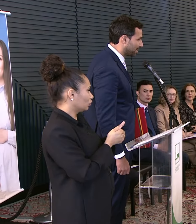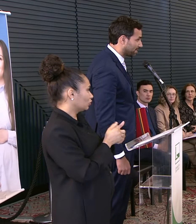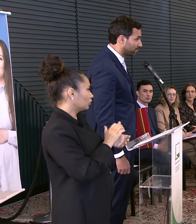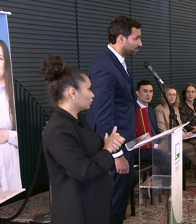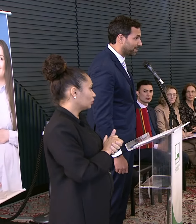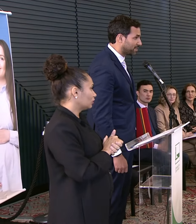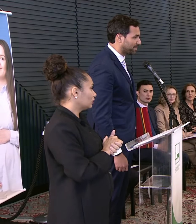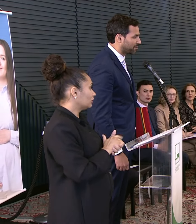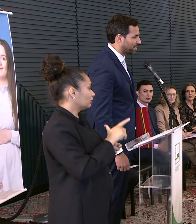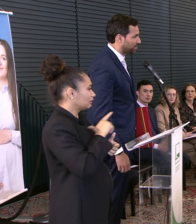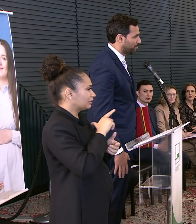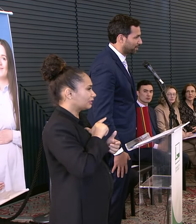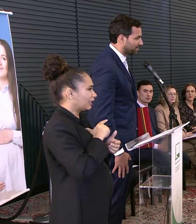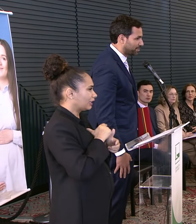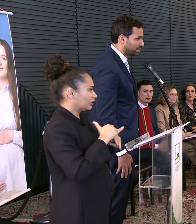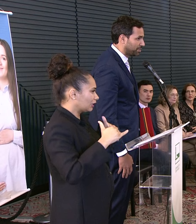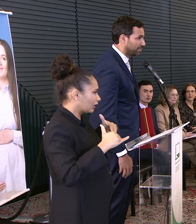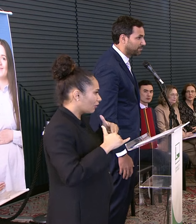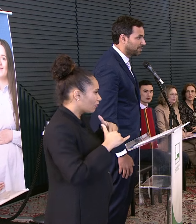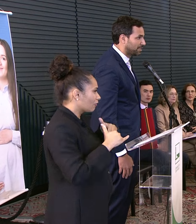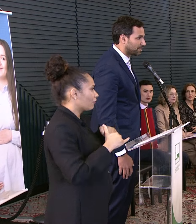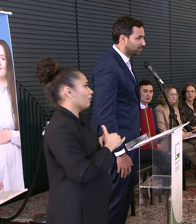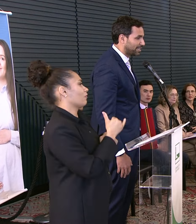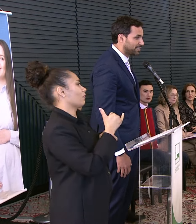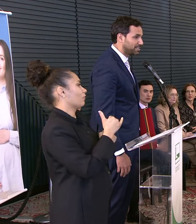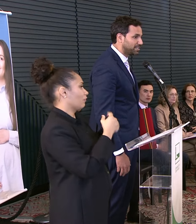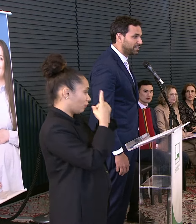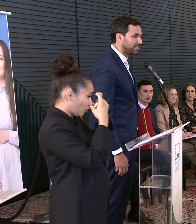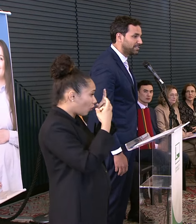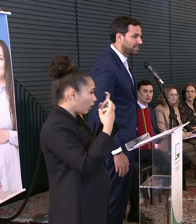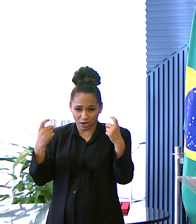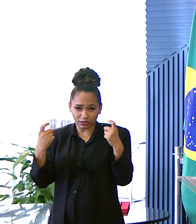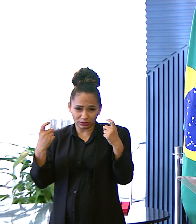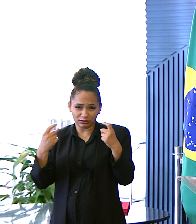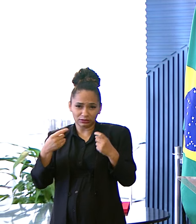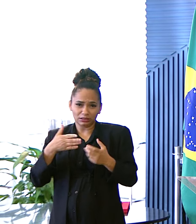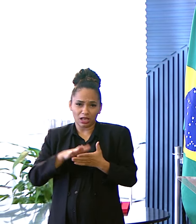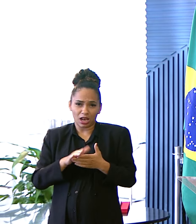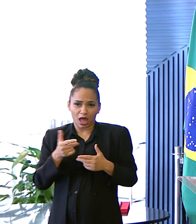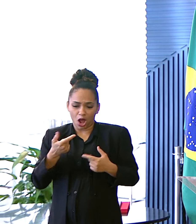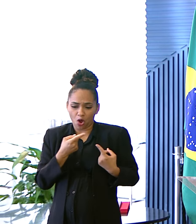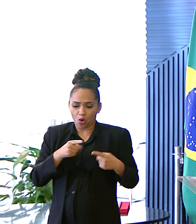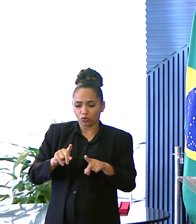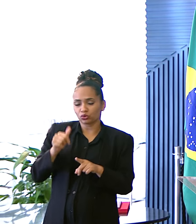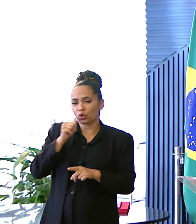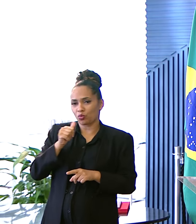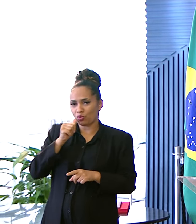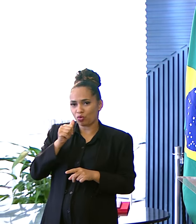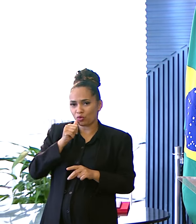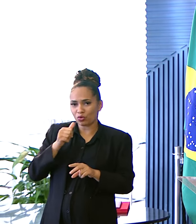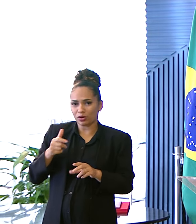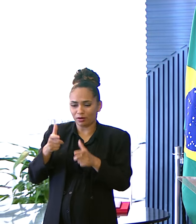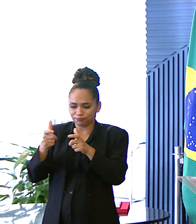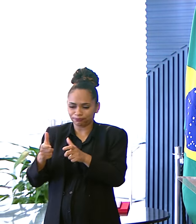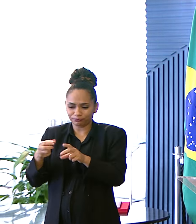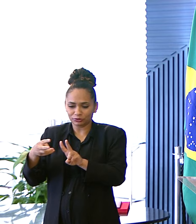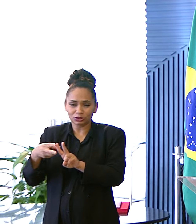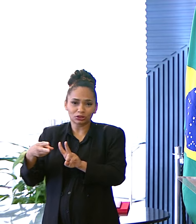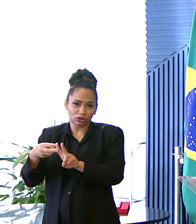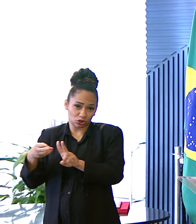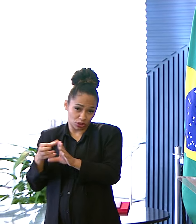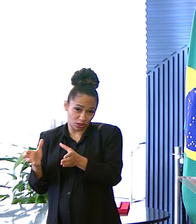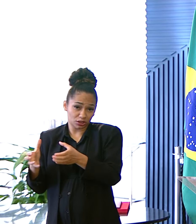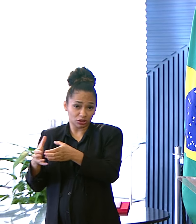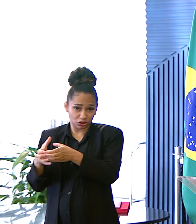violência Contra mulheres Especialmente A população indígena As mulheres indígenas Então Mas estamos conseguindo Avançar